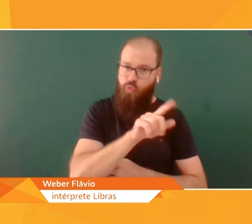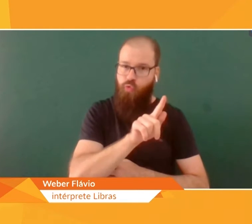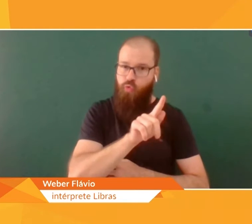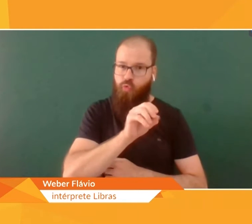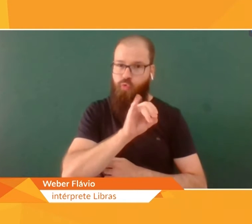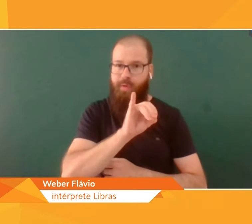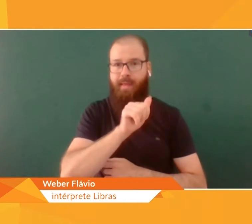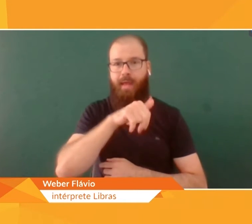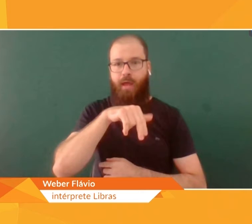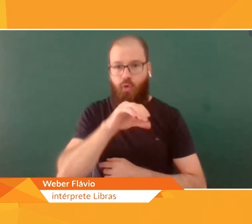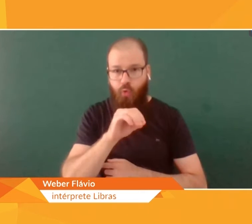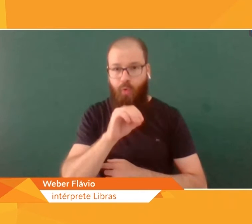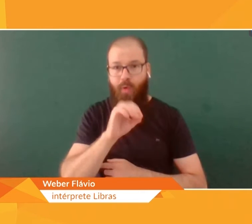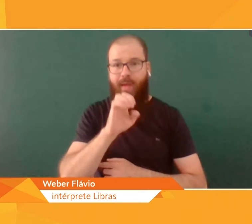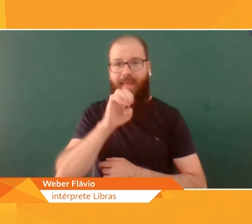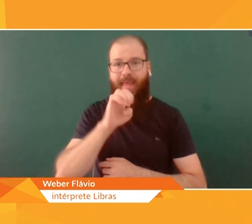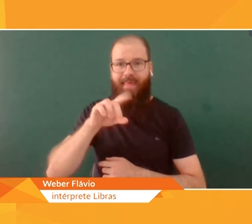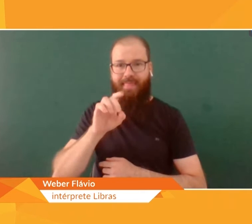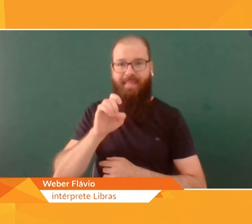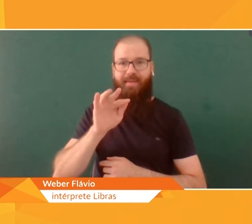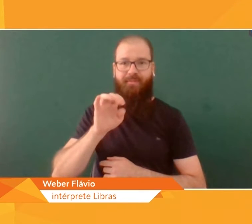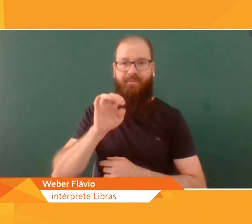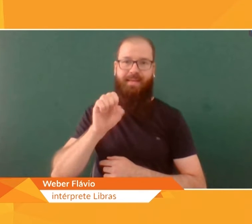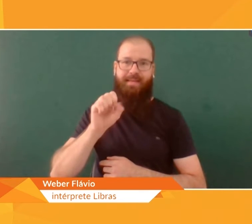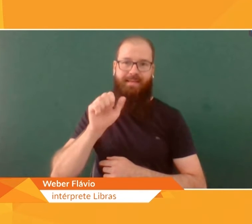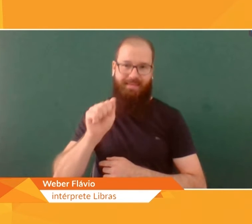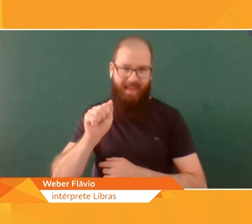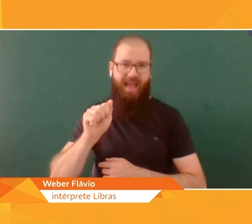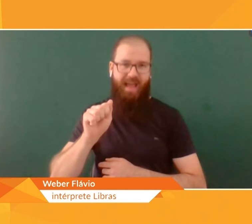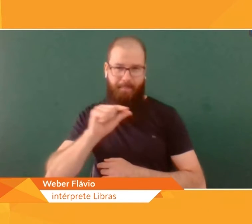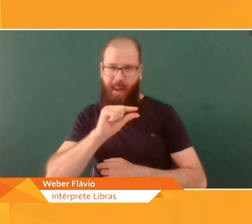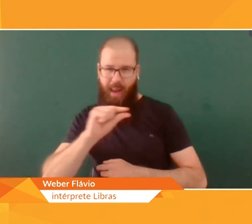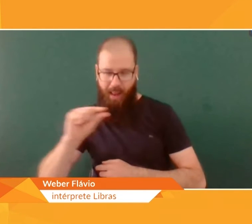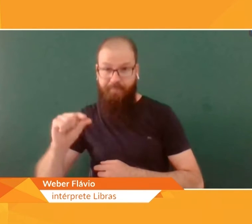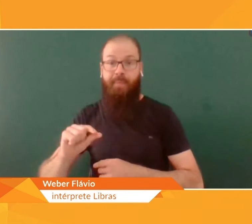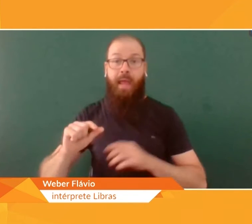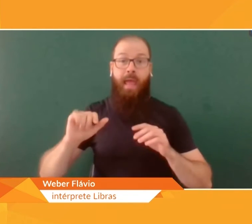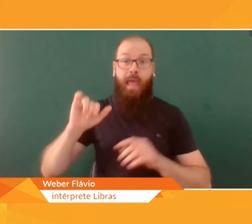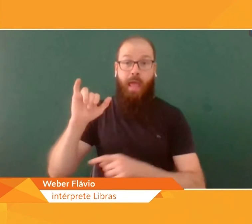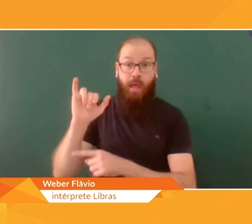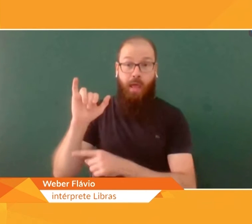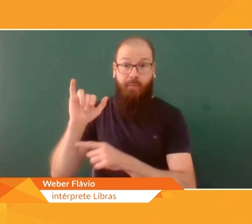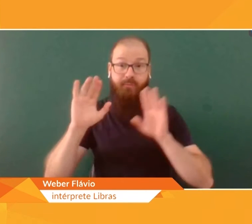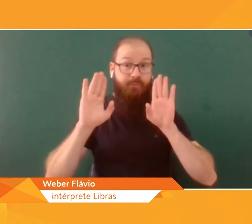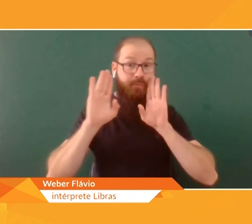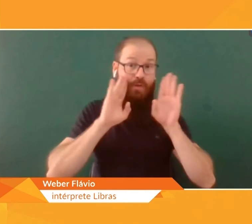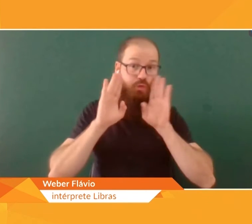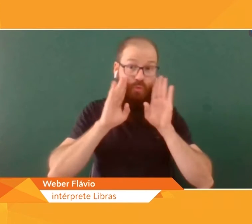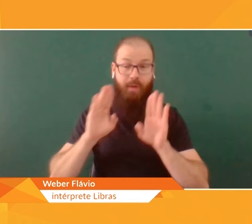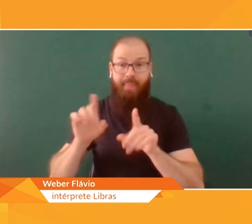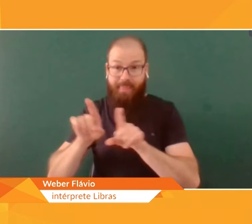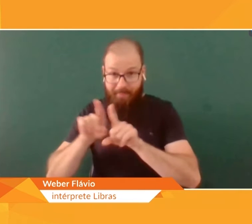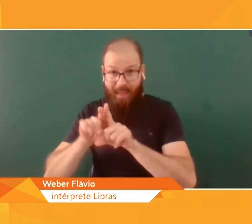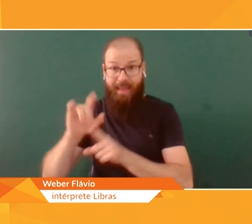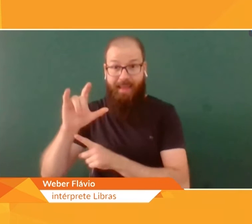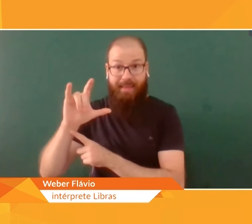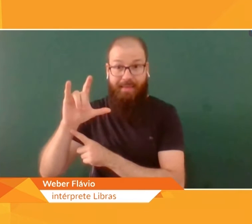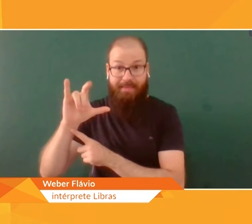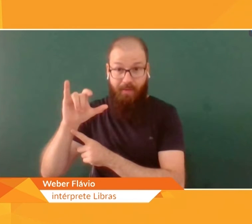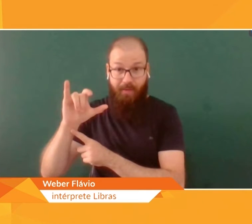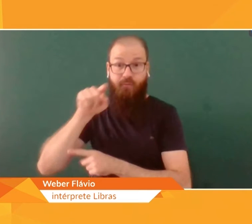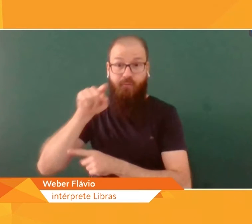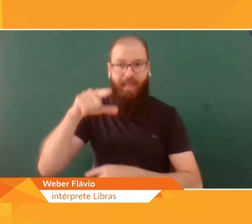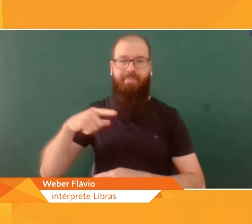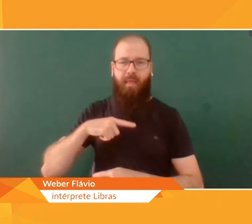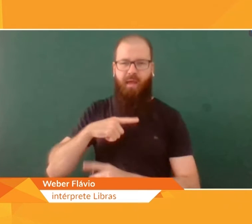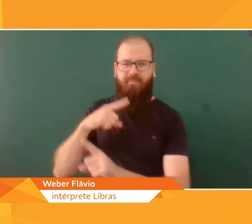Bilingue Libras Português Escrito. Tanto no YouTube, tanto no Facebook, quanto no Instagram, vocês vão encontrar lá